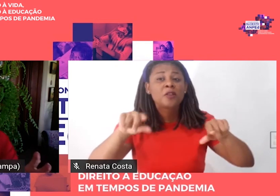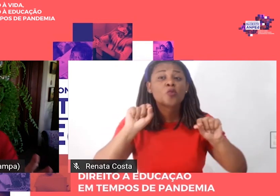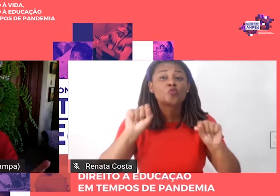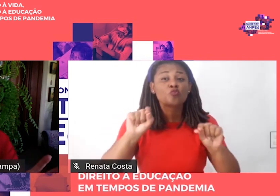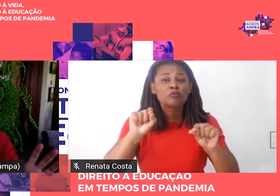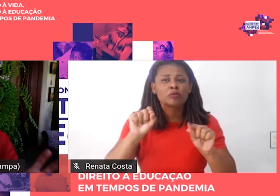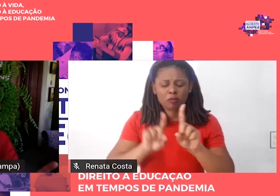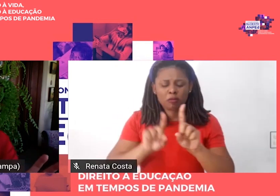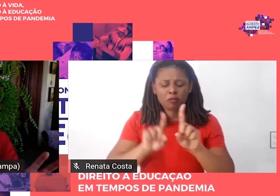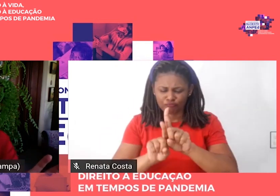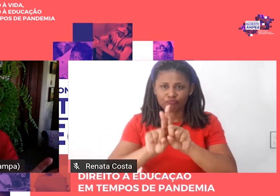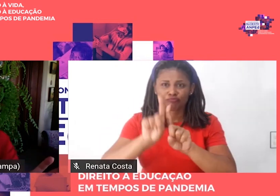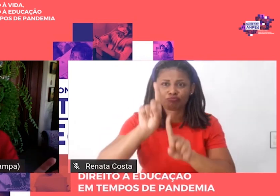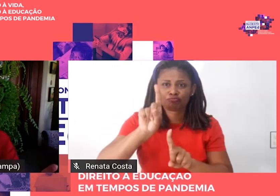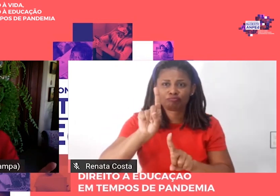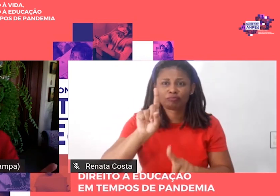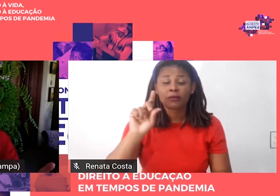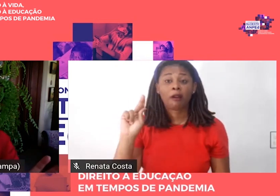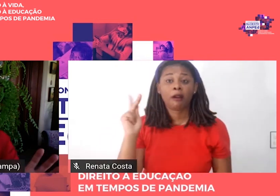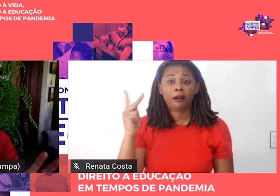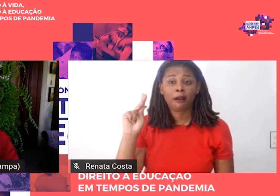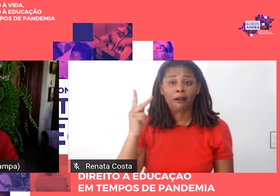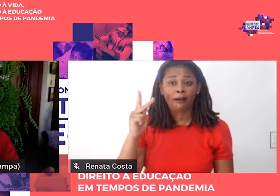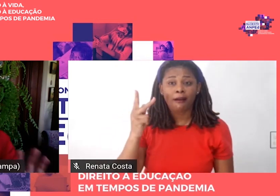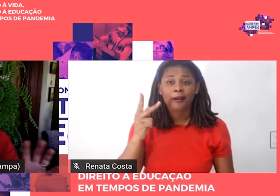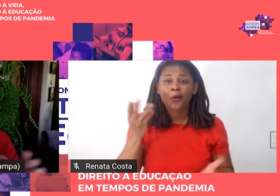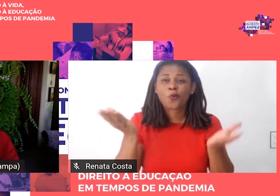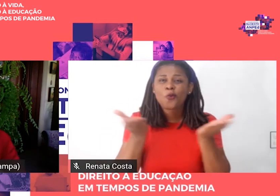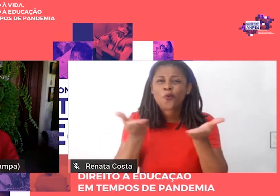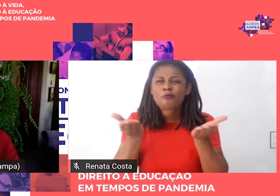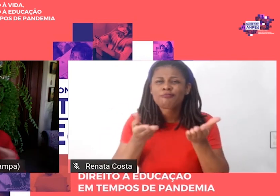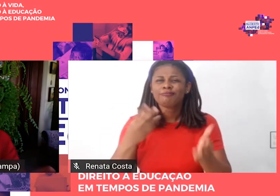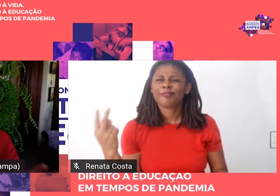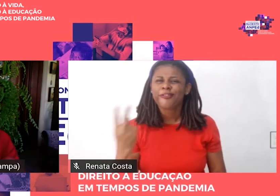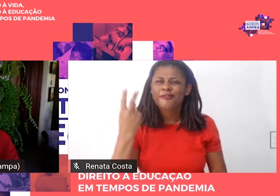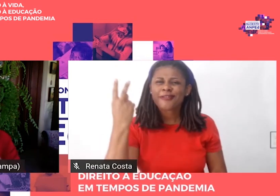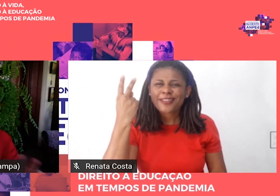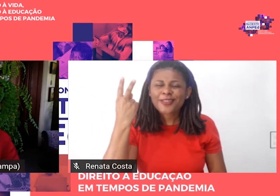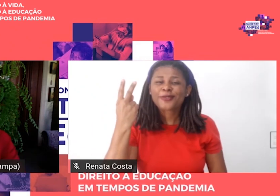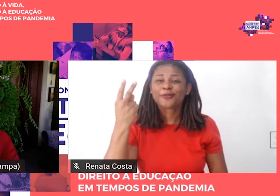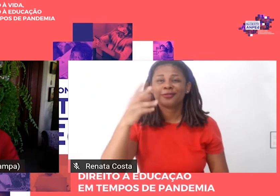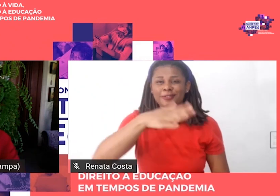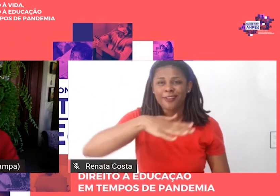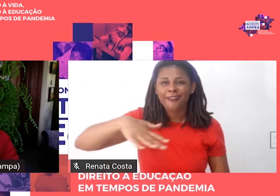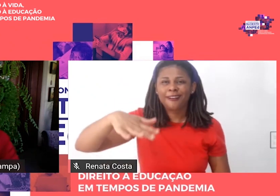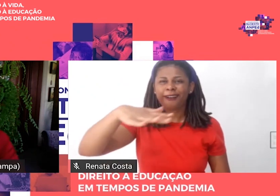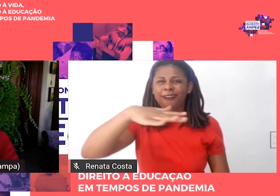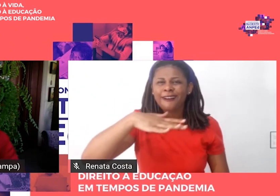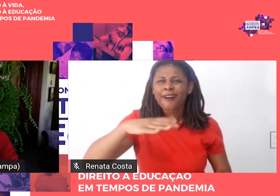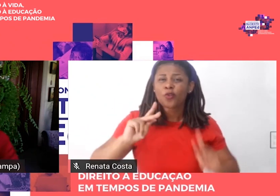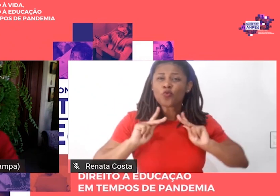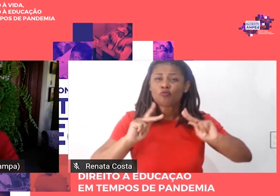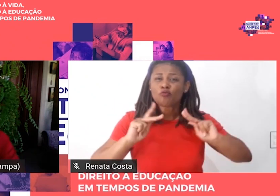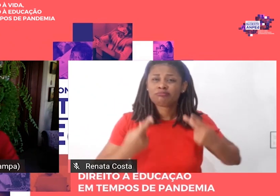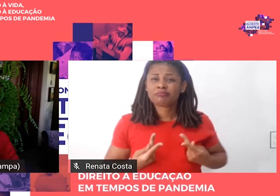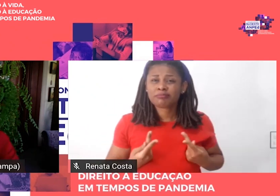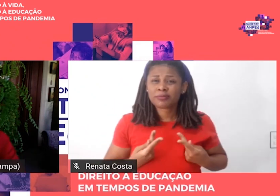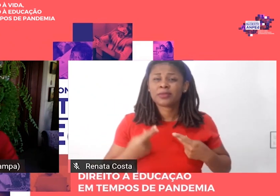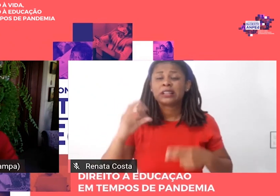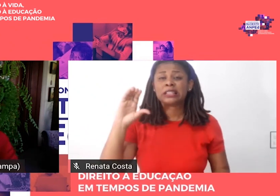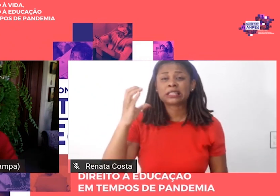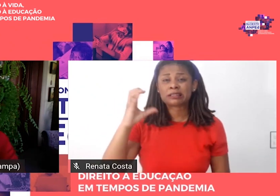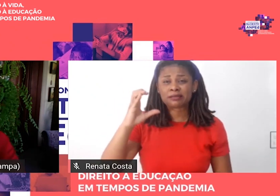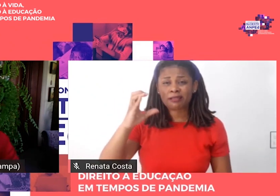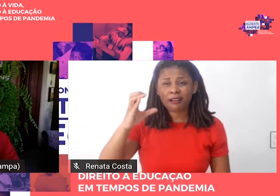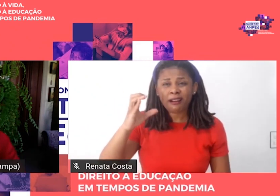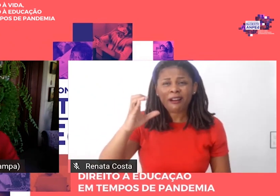hoje está sendo valorizado para as humanidades, ciências sociais aplicadas e, portanto,